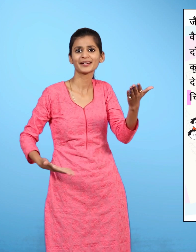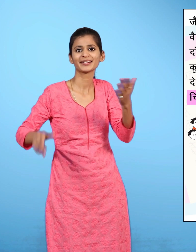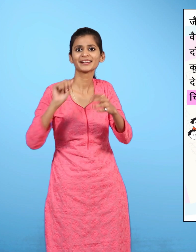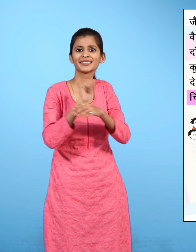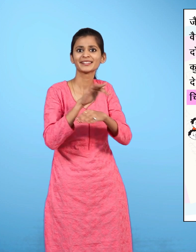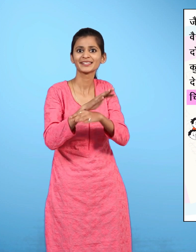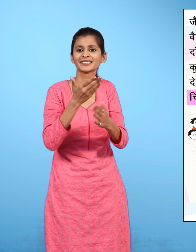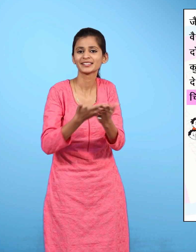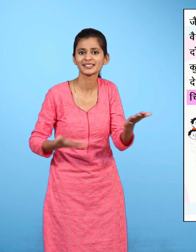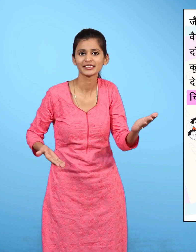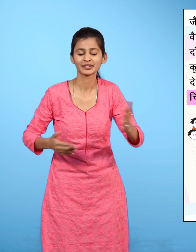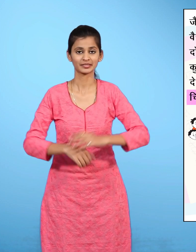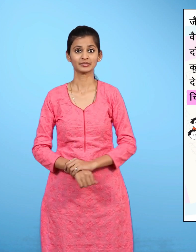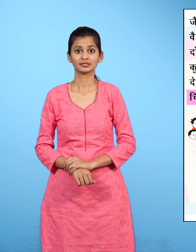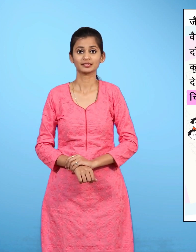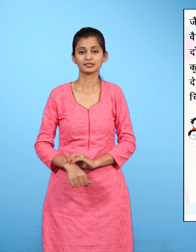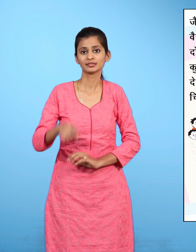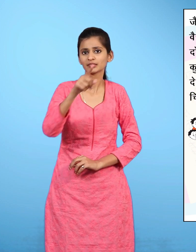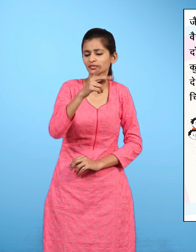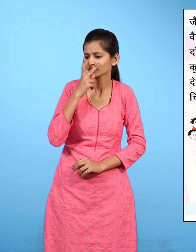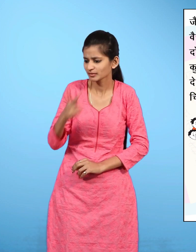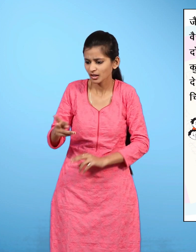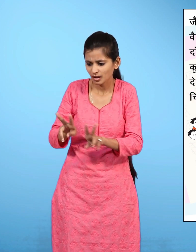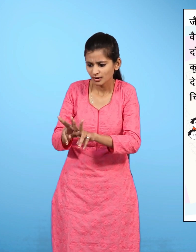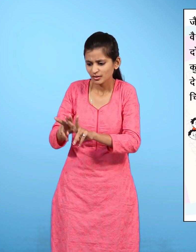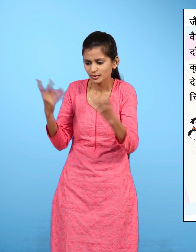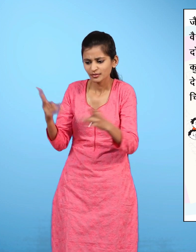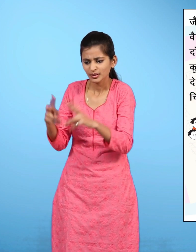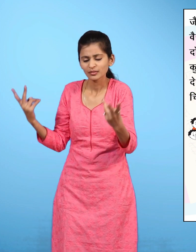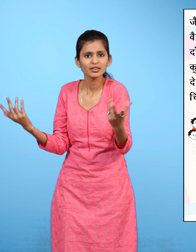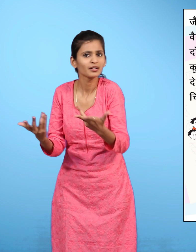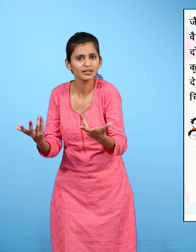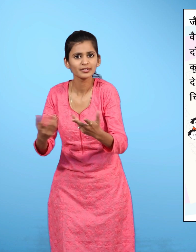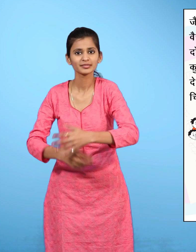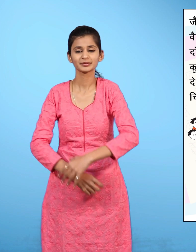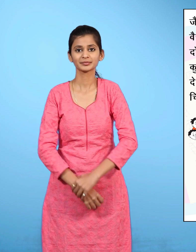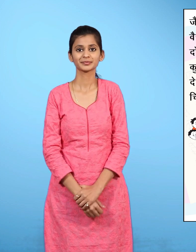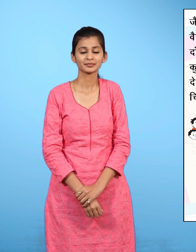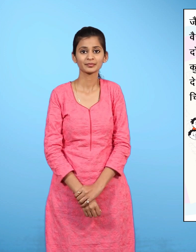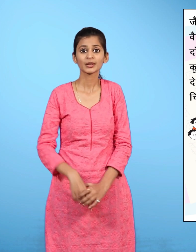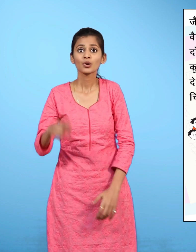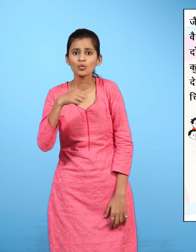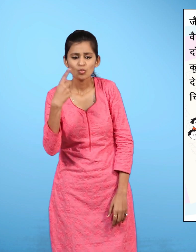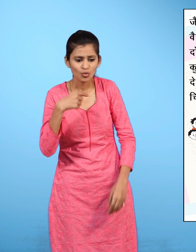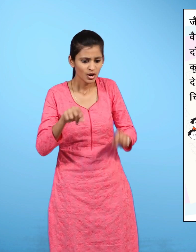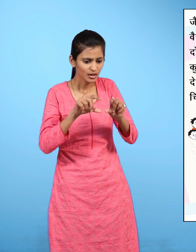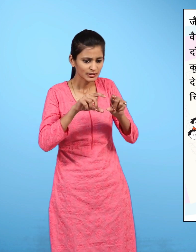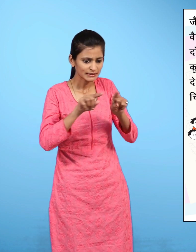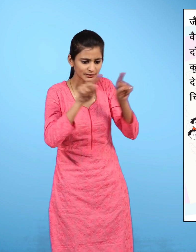चिठीया होती है तुम्हें इन चिठीयों में क्या अंतर दिखाए दिया किन-किन चिठीयों पर